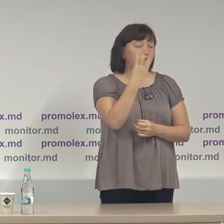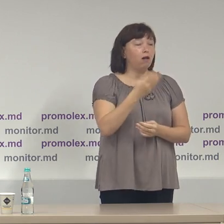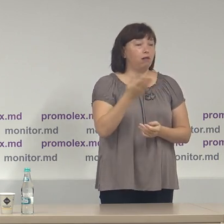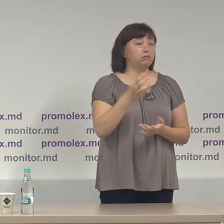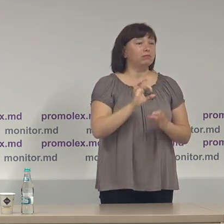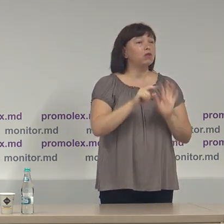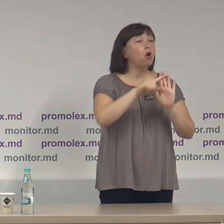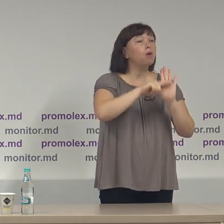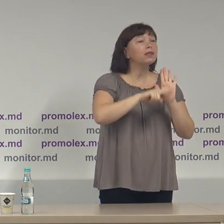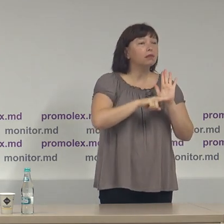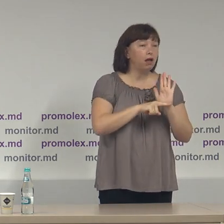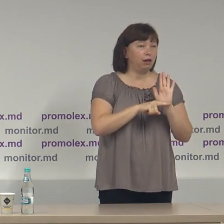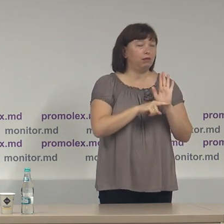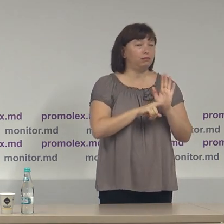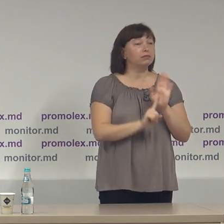introductive.